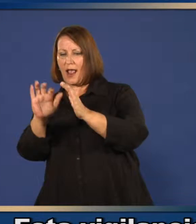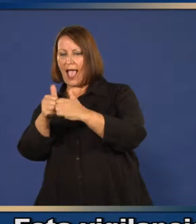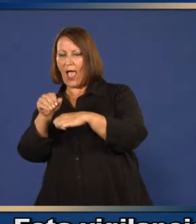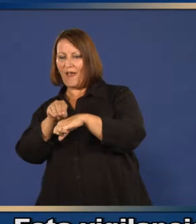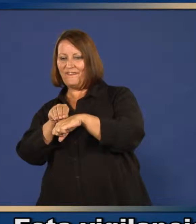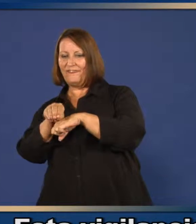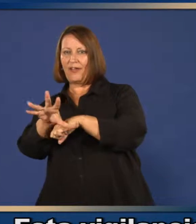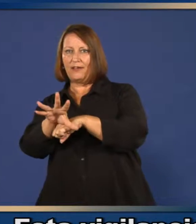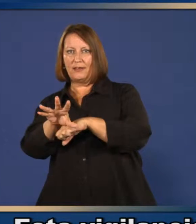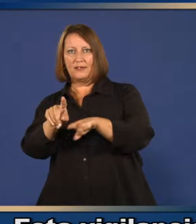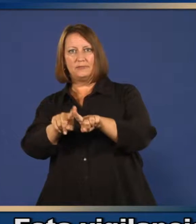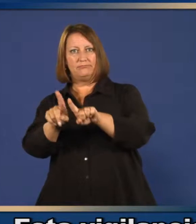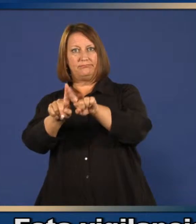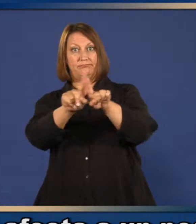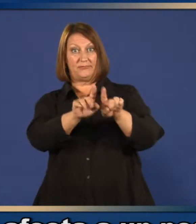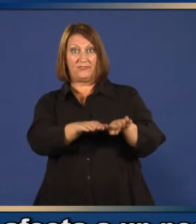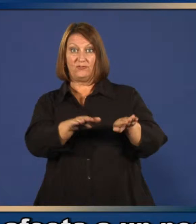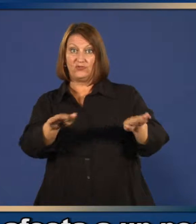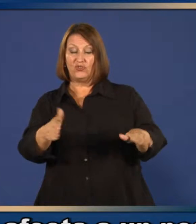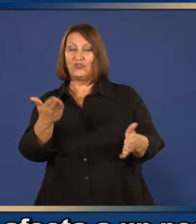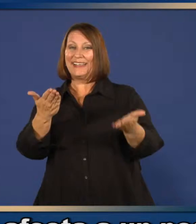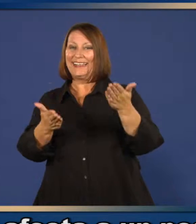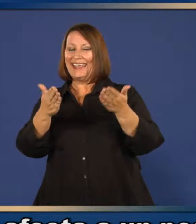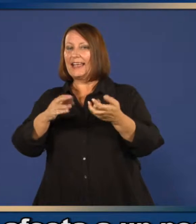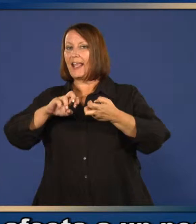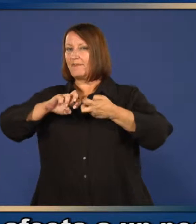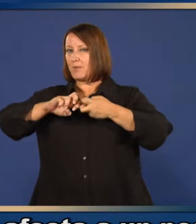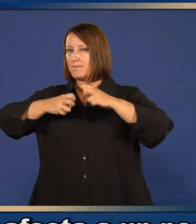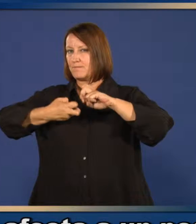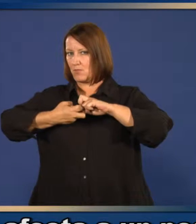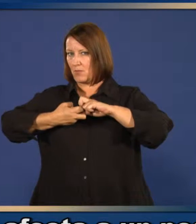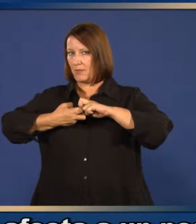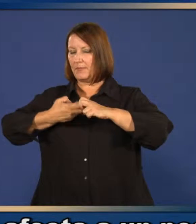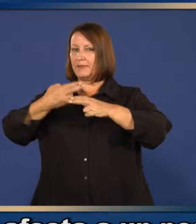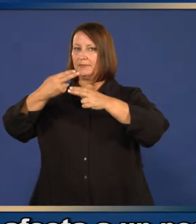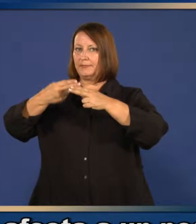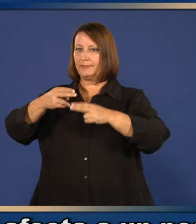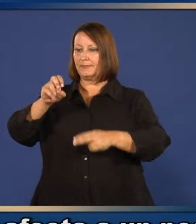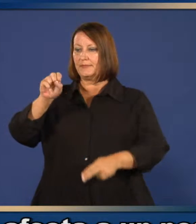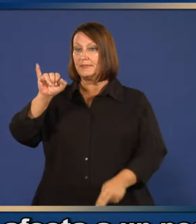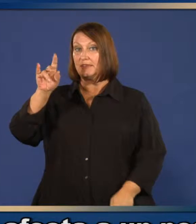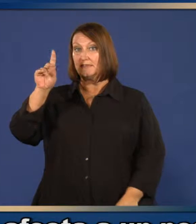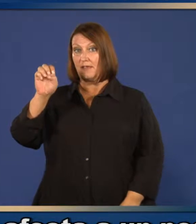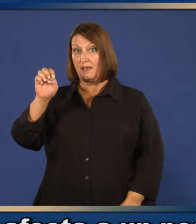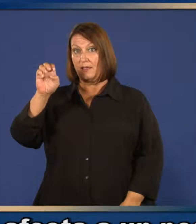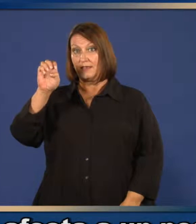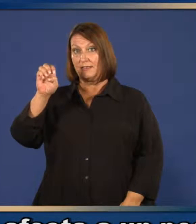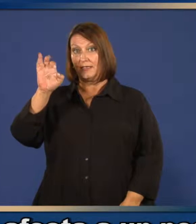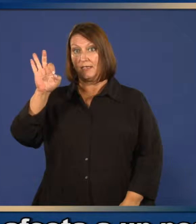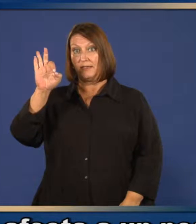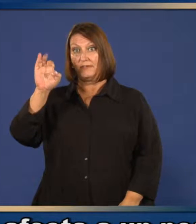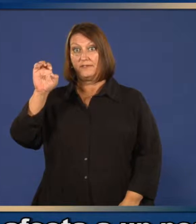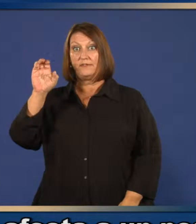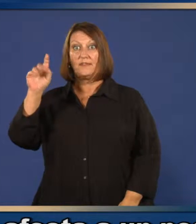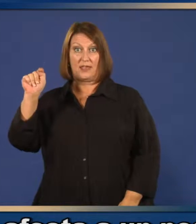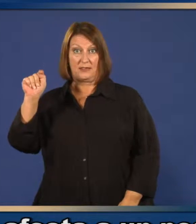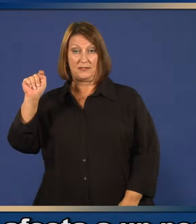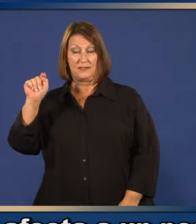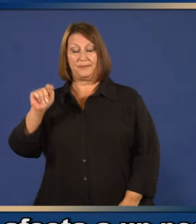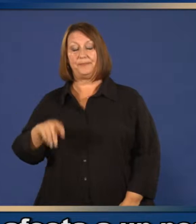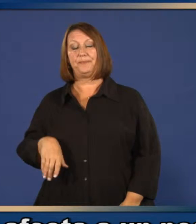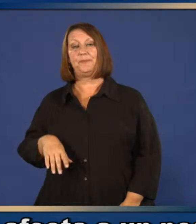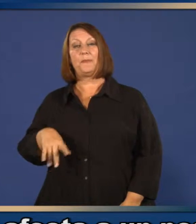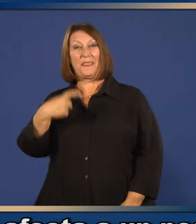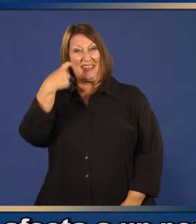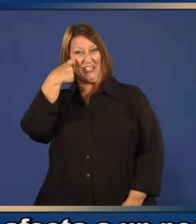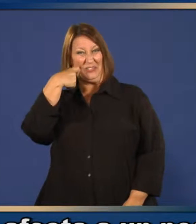raro, incluso si solo afecta a un pequeño número de niños. Por ejemplo, en